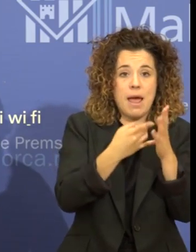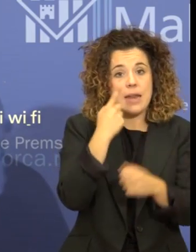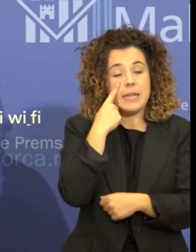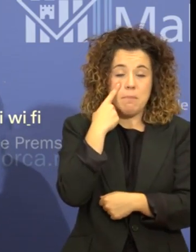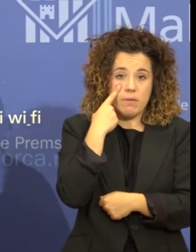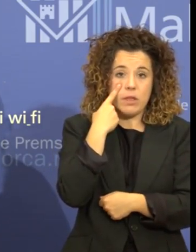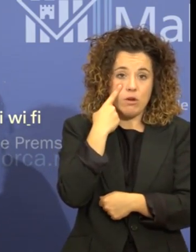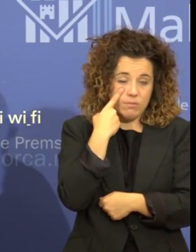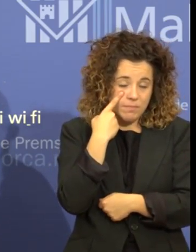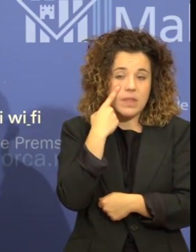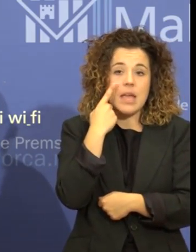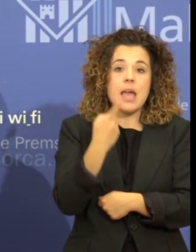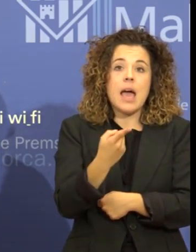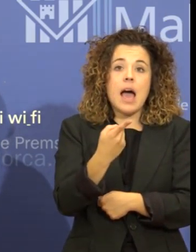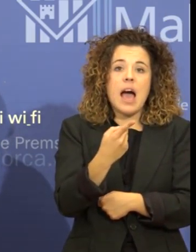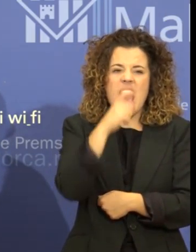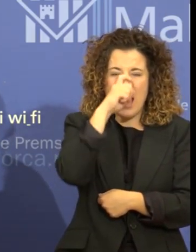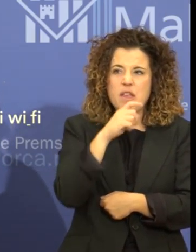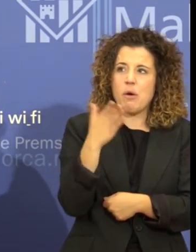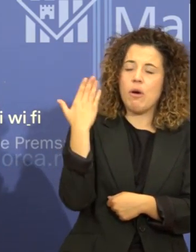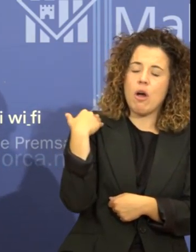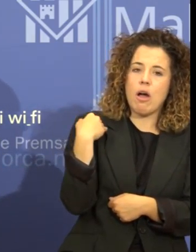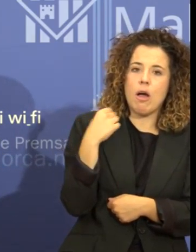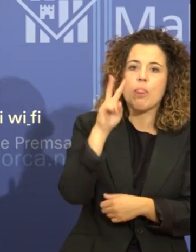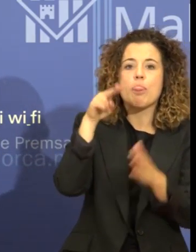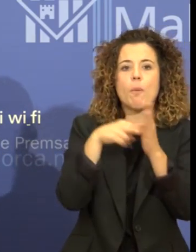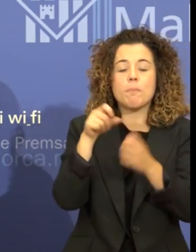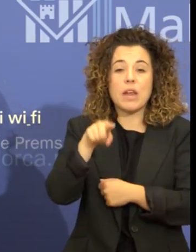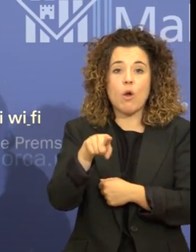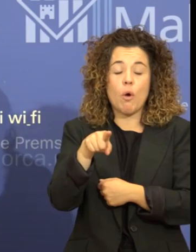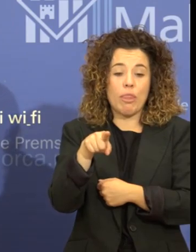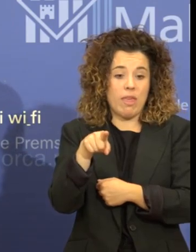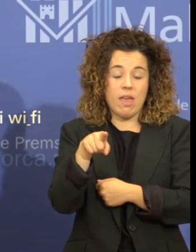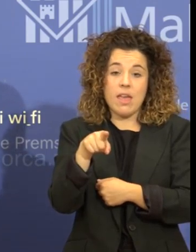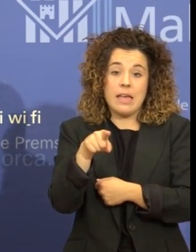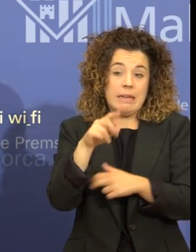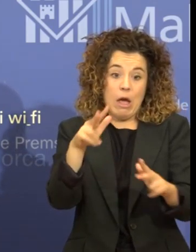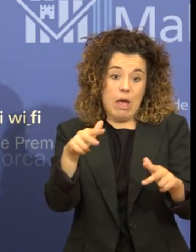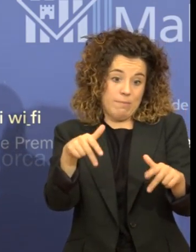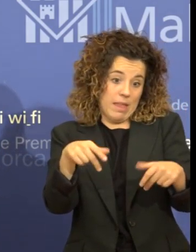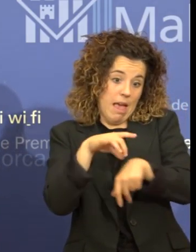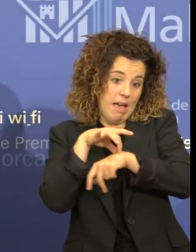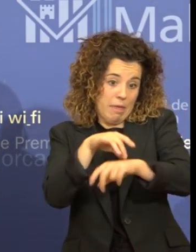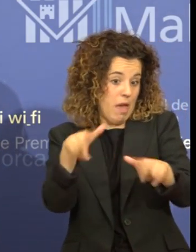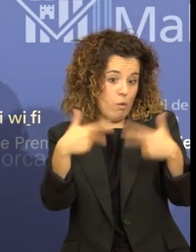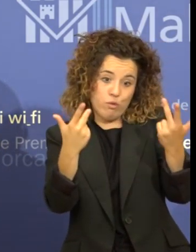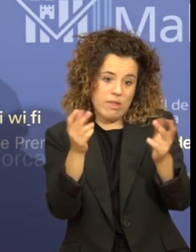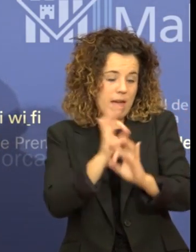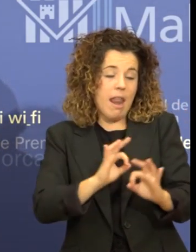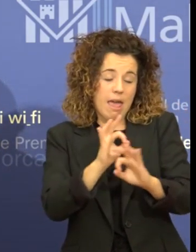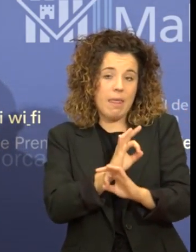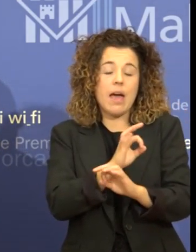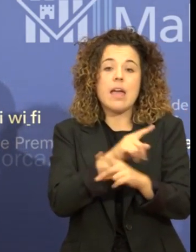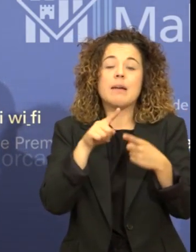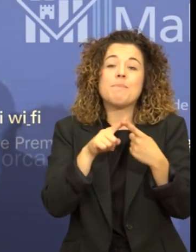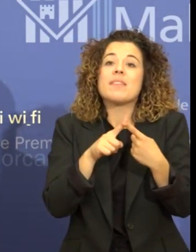pròpiament dit, que des de l'any 2011 no s'actualitza, no s'aprova per part de la gent. I d'aquest pla d'inspecció,